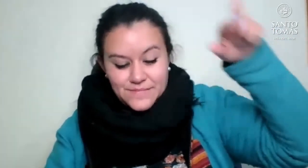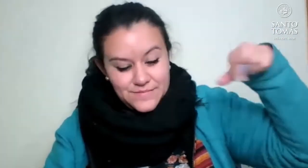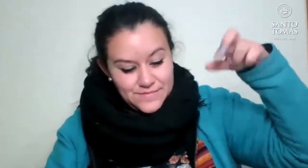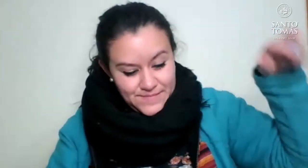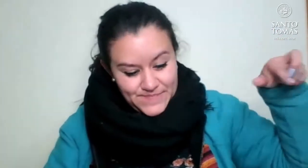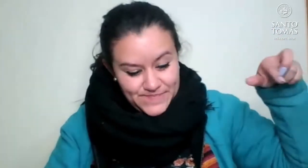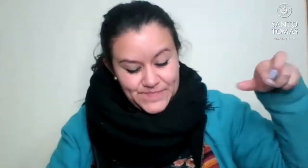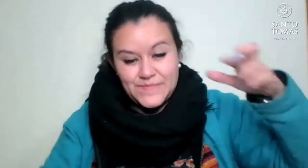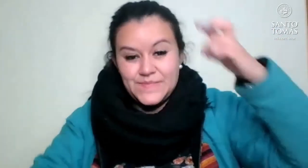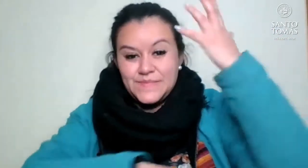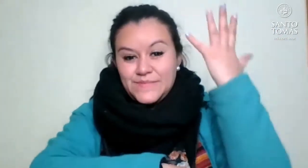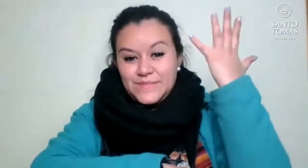Papudo,